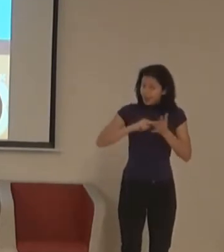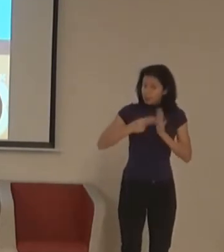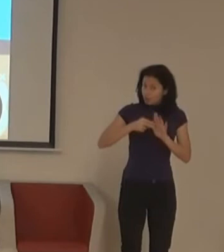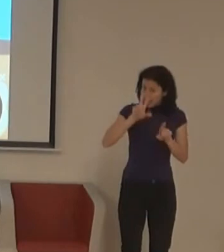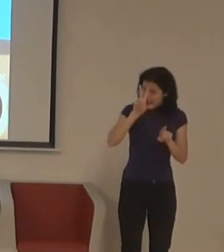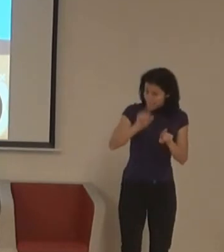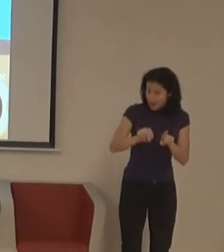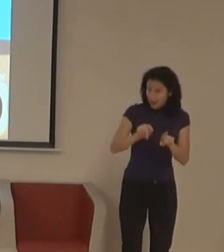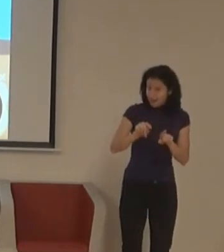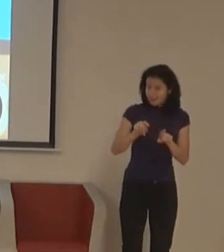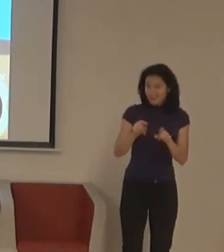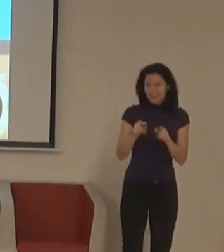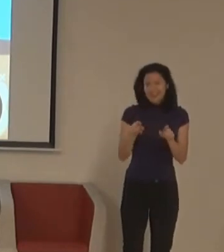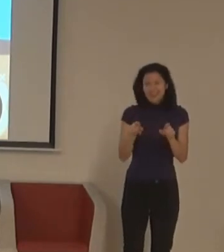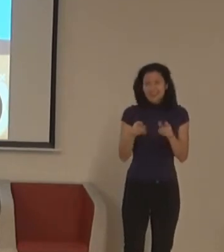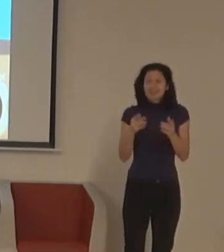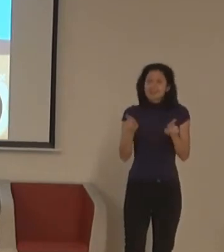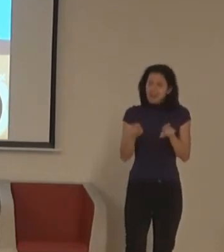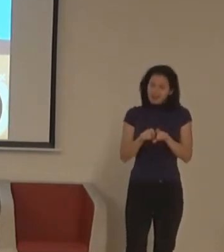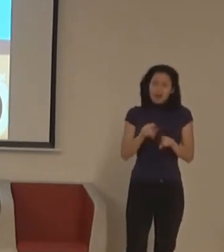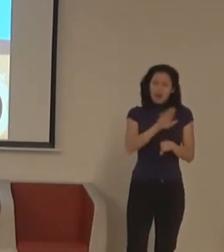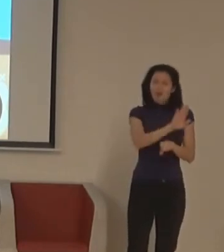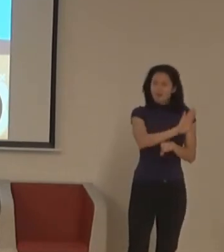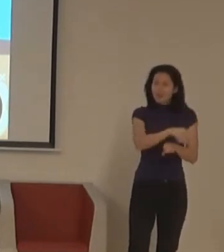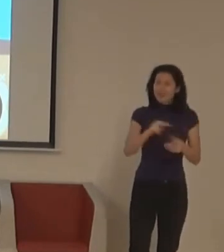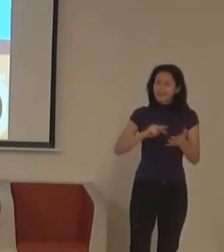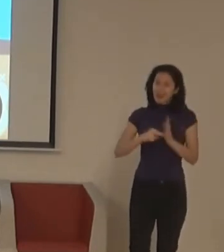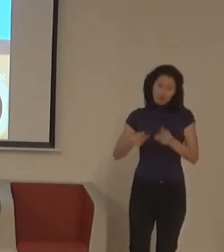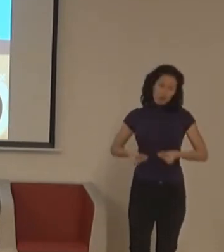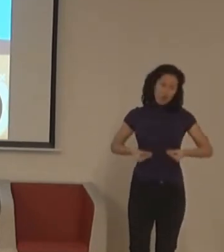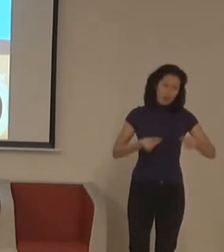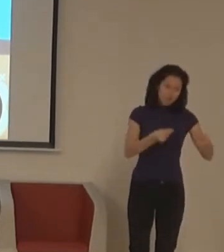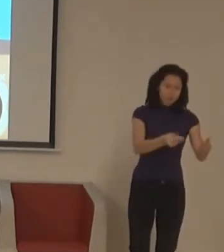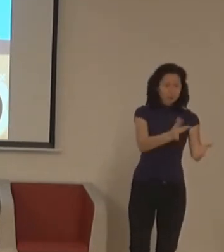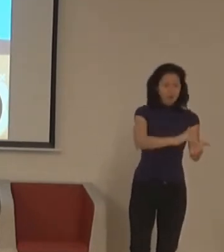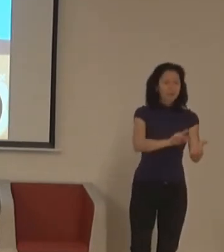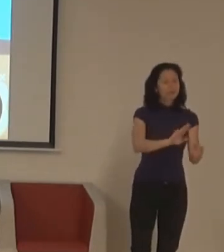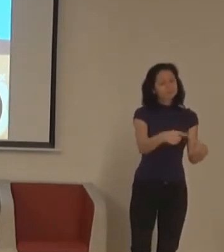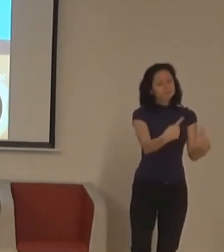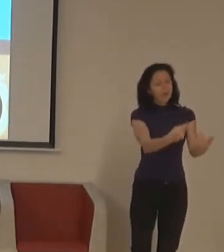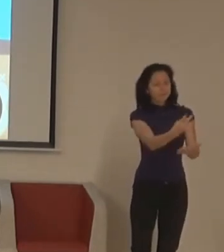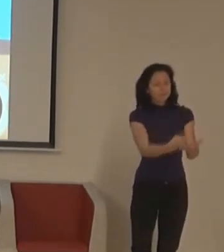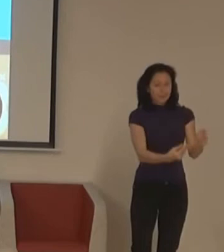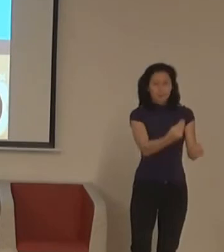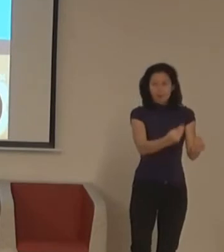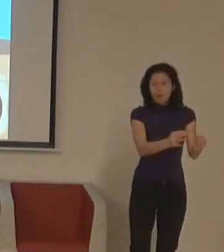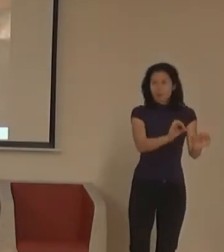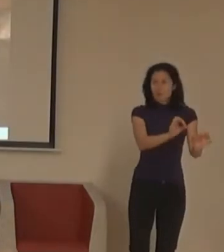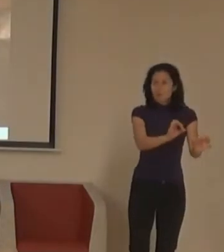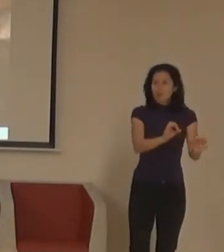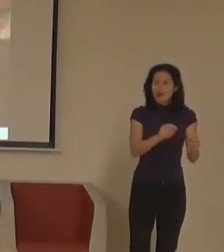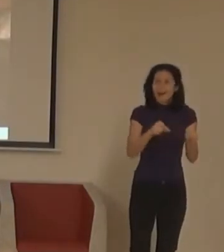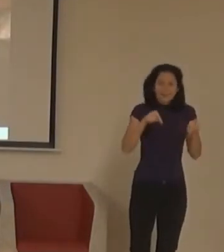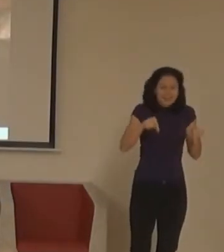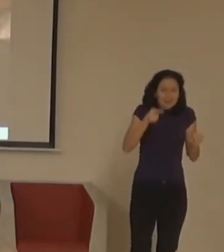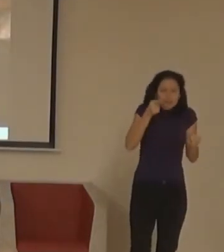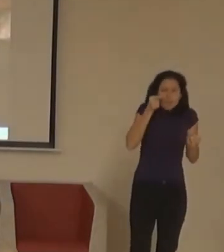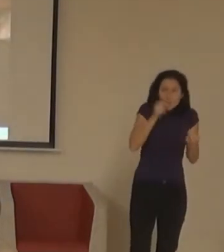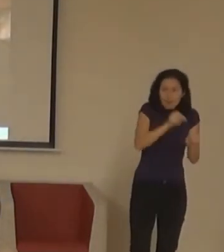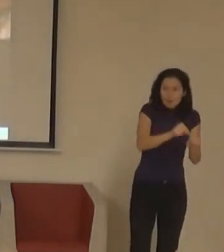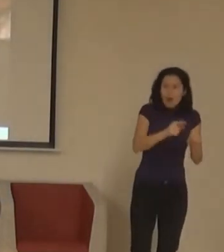do kauta, čti si a hrajsi, je skvělý, ale možná to není dlouhodobě chytrý. Na tu aplikaci